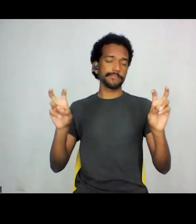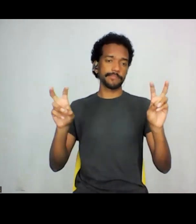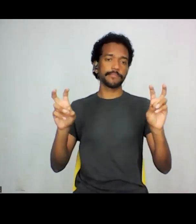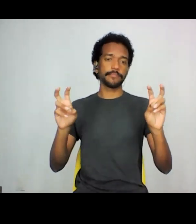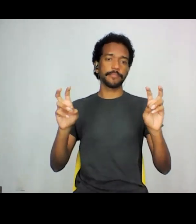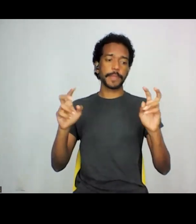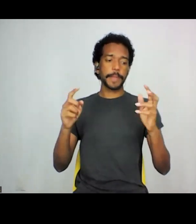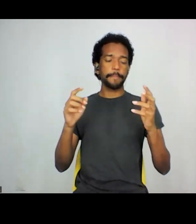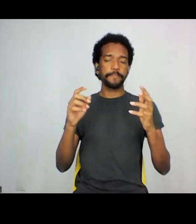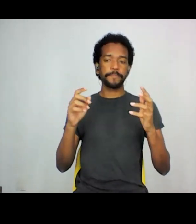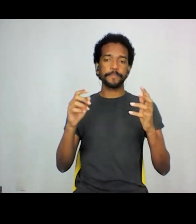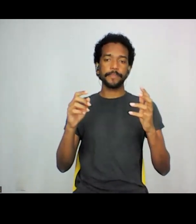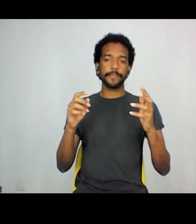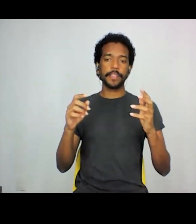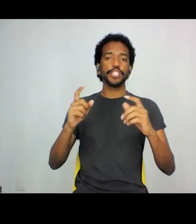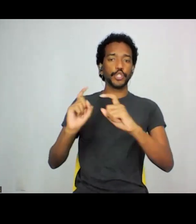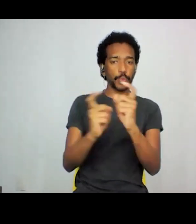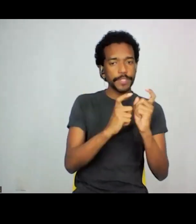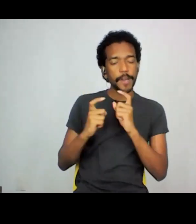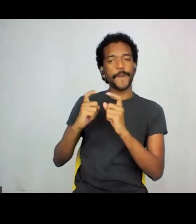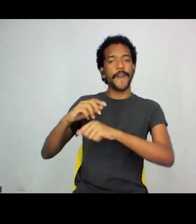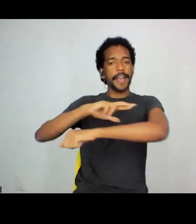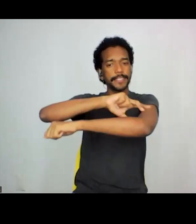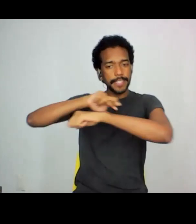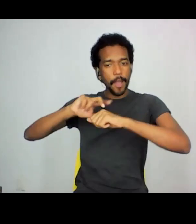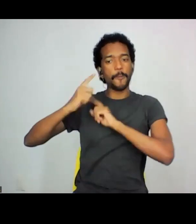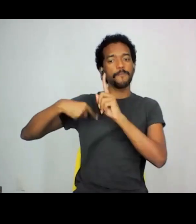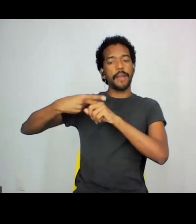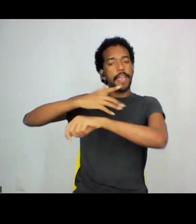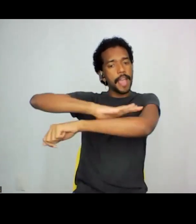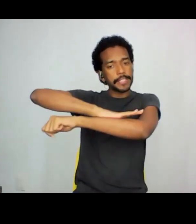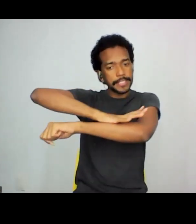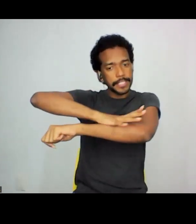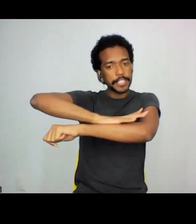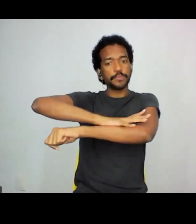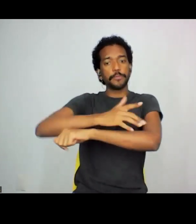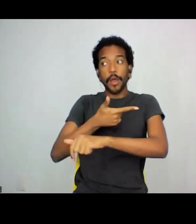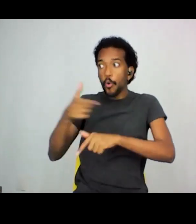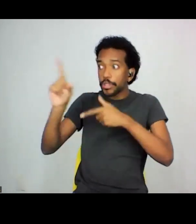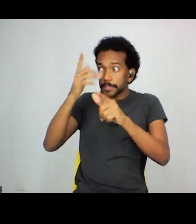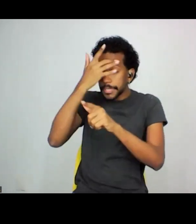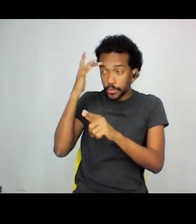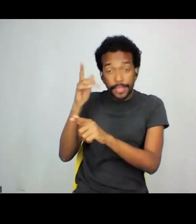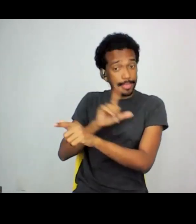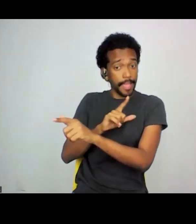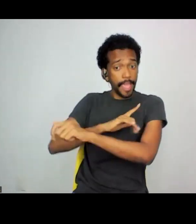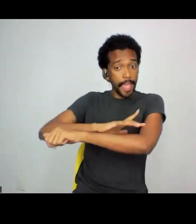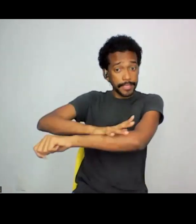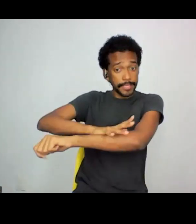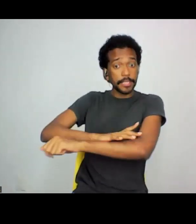envolvem a discussão racial e o racismo para outros sujeitos, pela